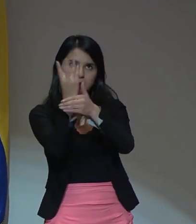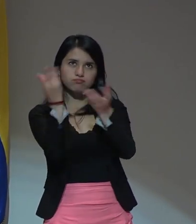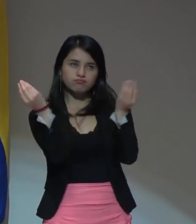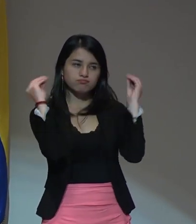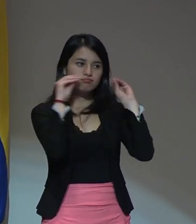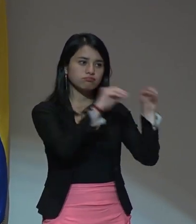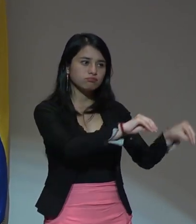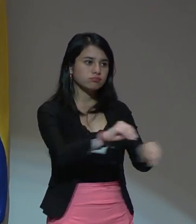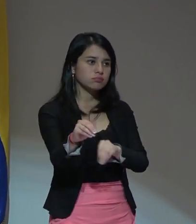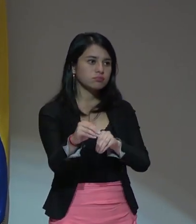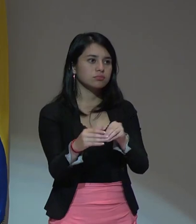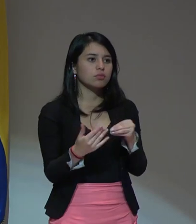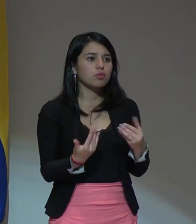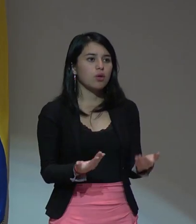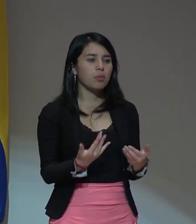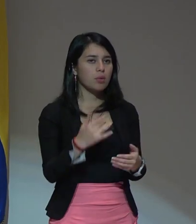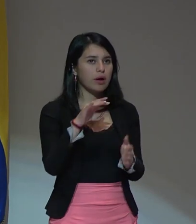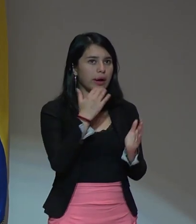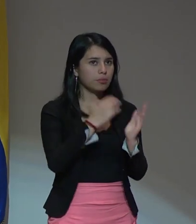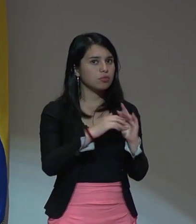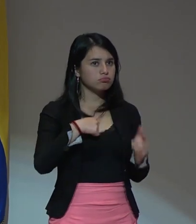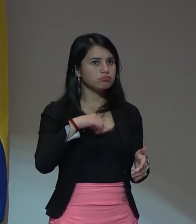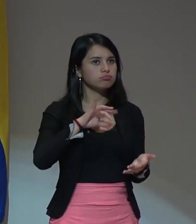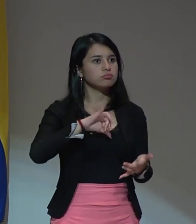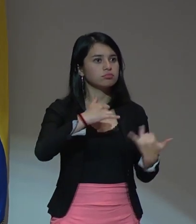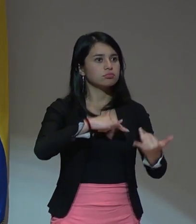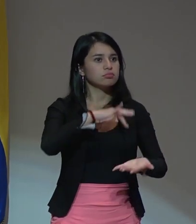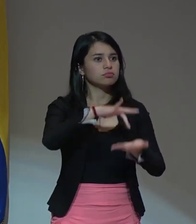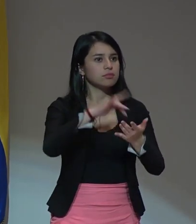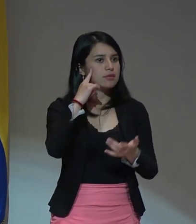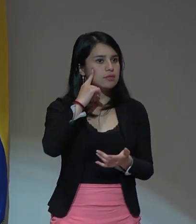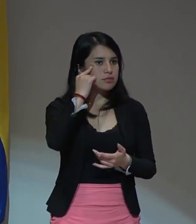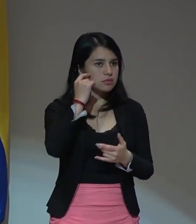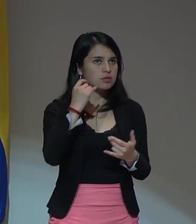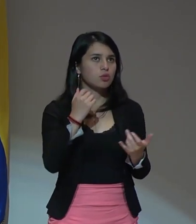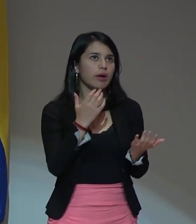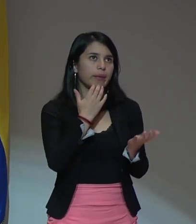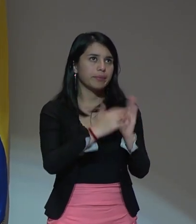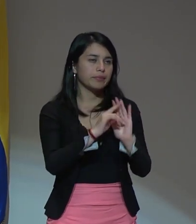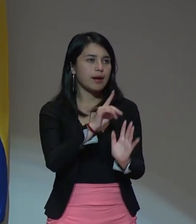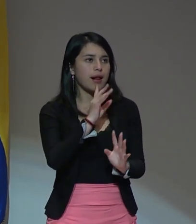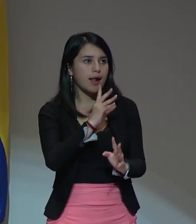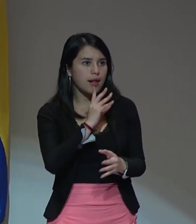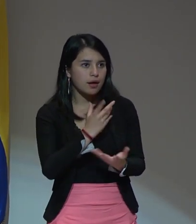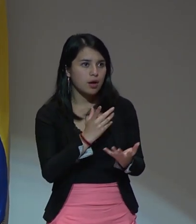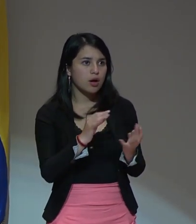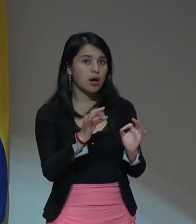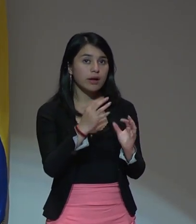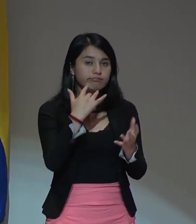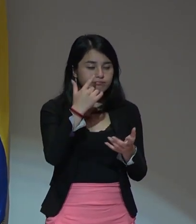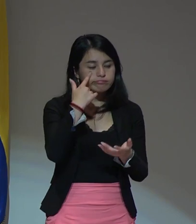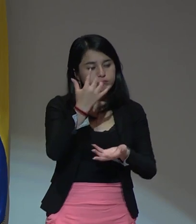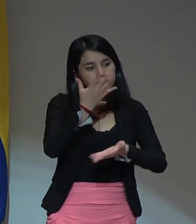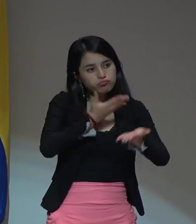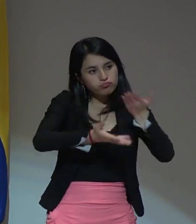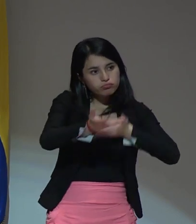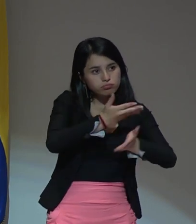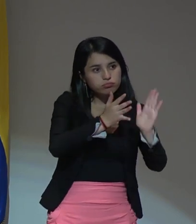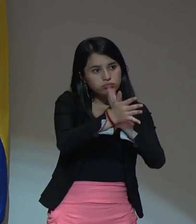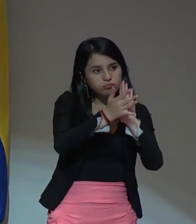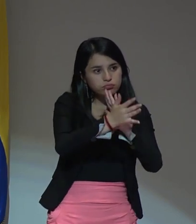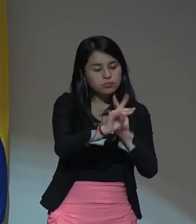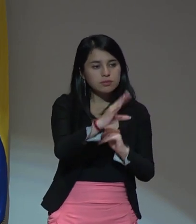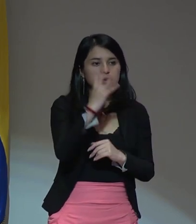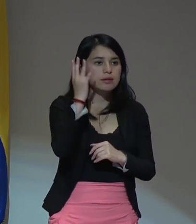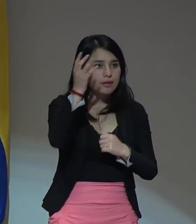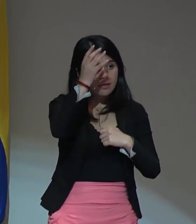sí arriesgarse de hablar de sus vergüenzas porque todos los hemos sufrido